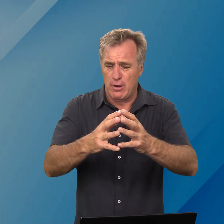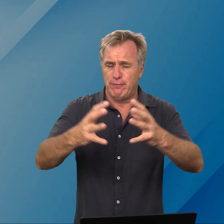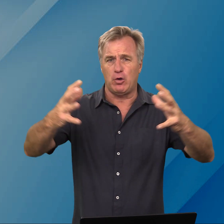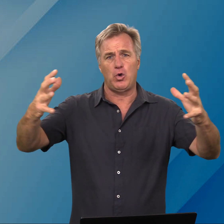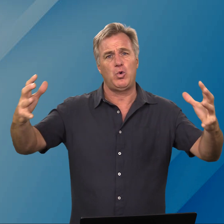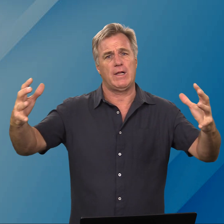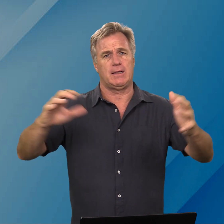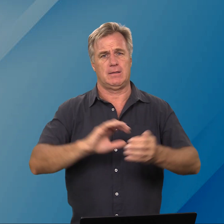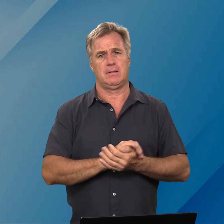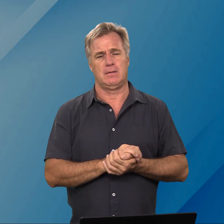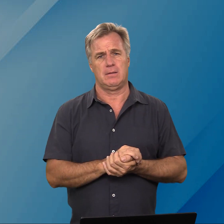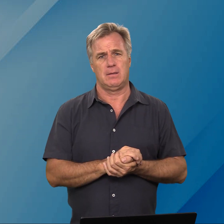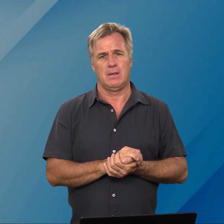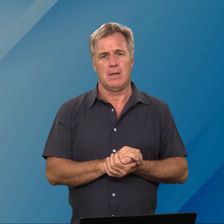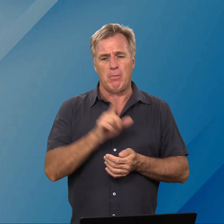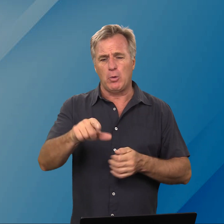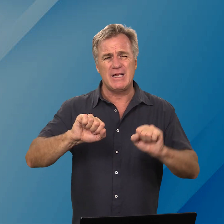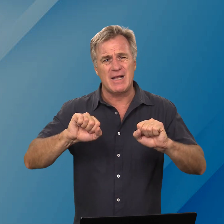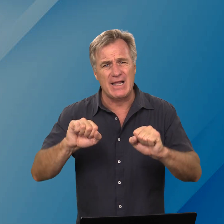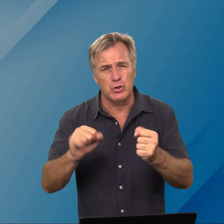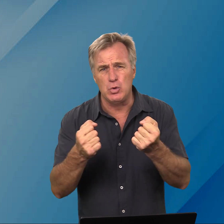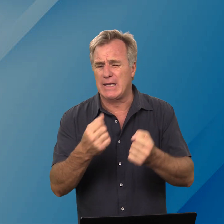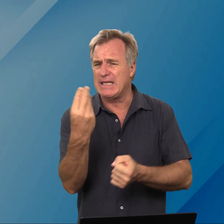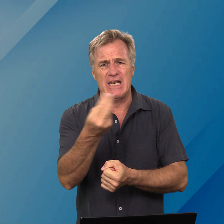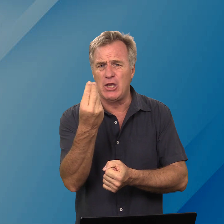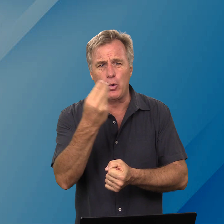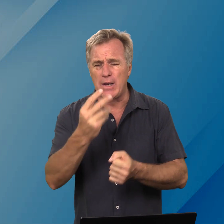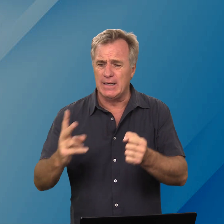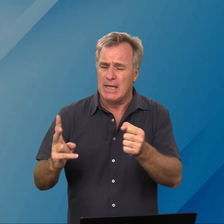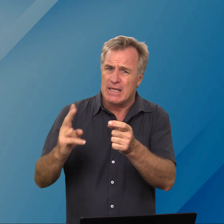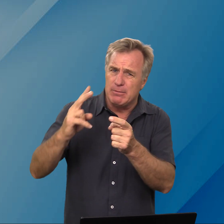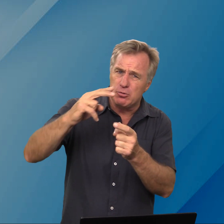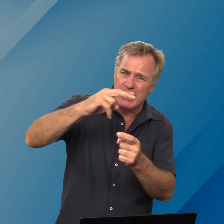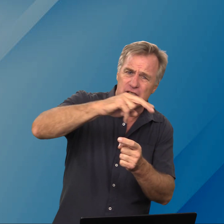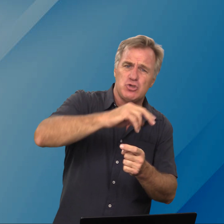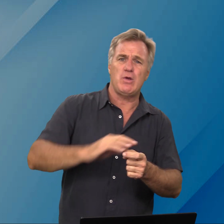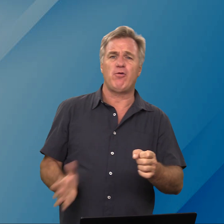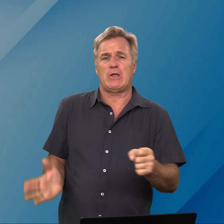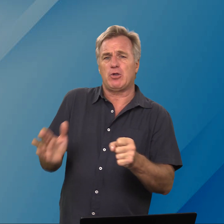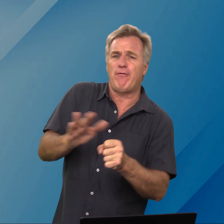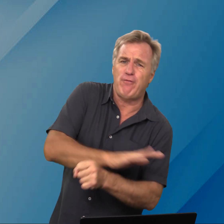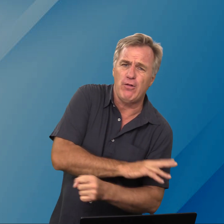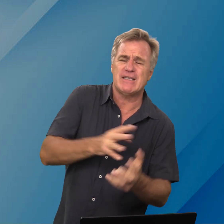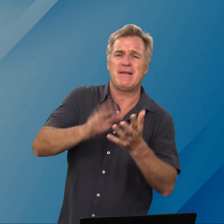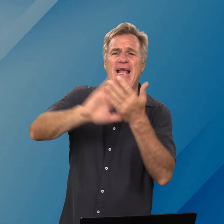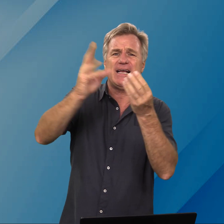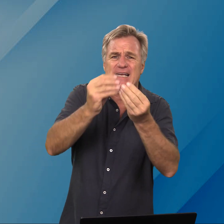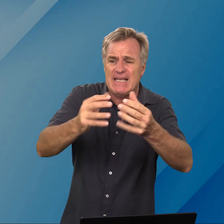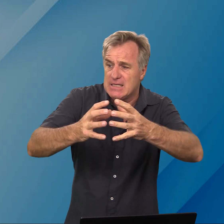vergroot maar om dit te kan doen kan jy nie rook nie jy moet so bykie gesnoei word jy moet gevul wees met die heilige gees